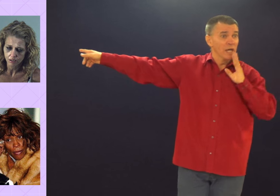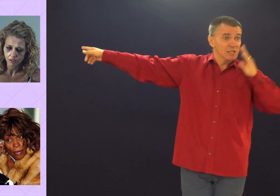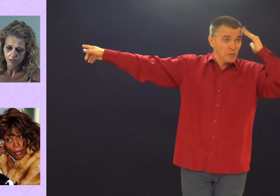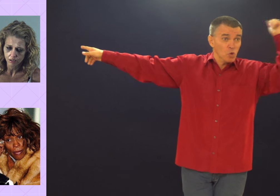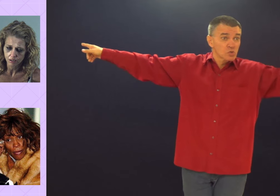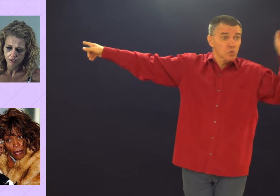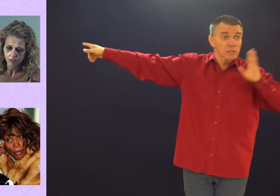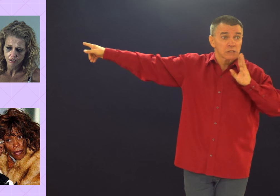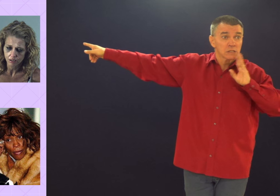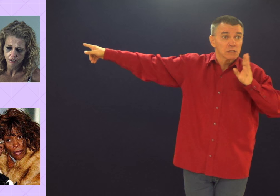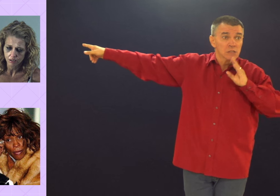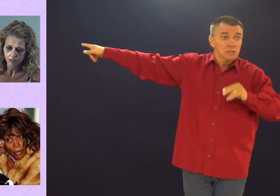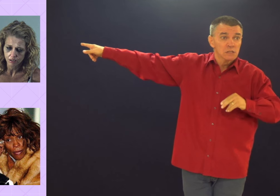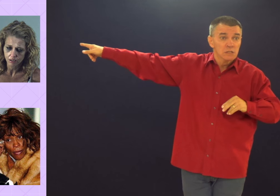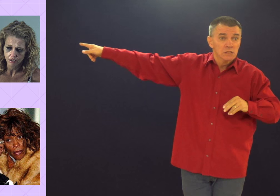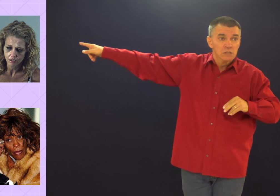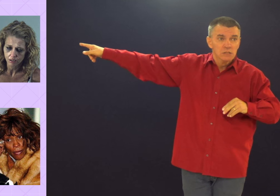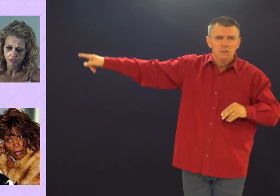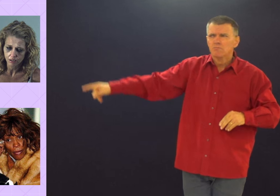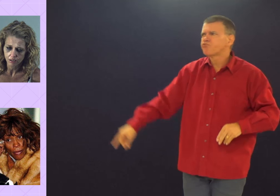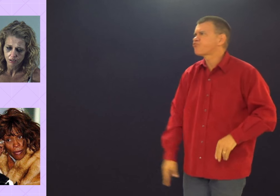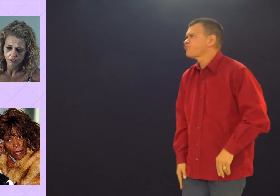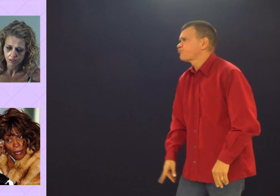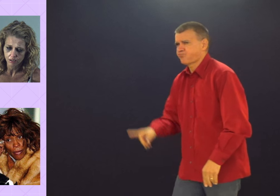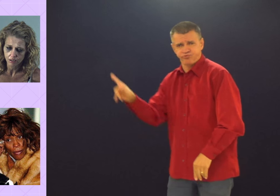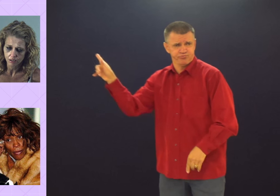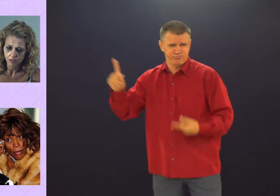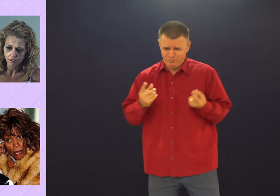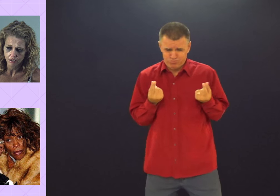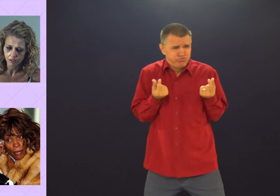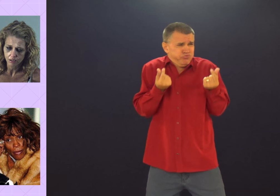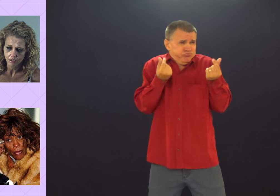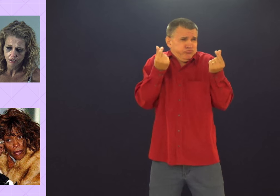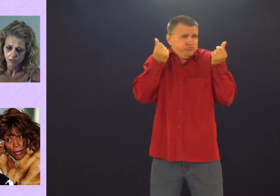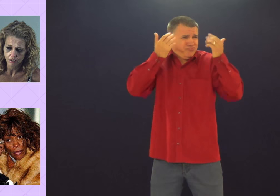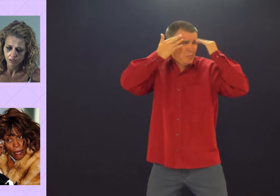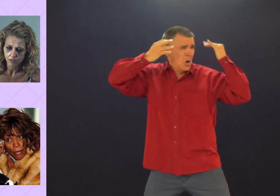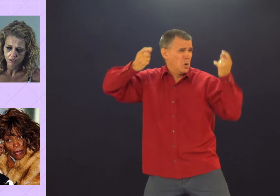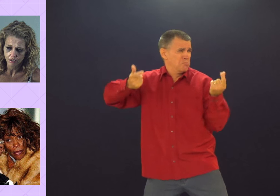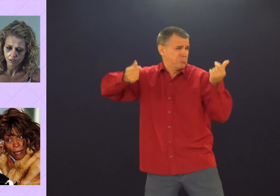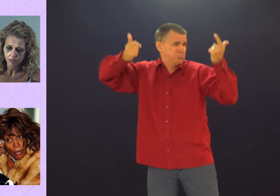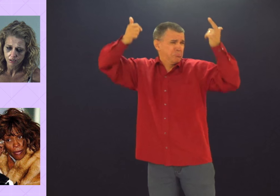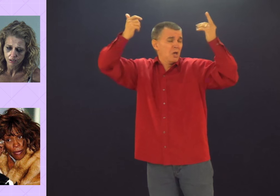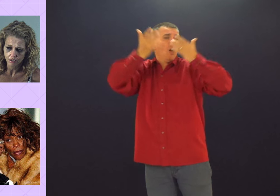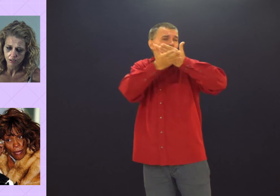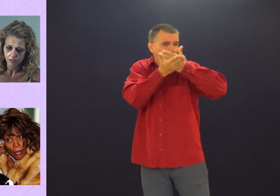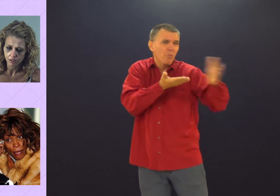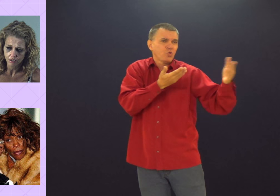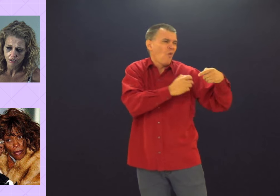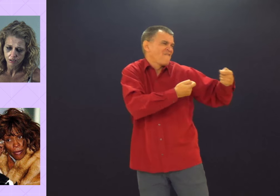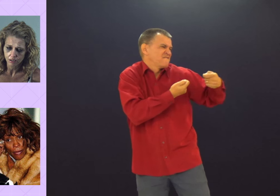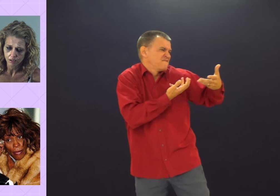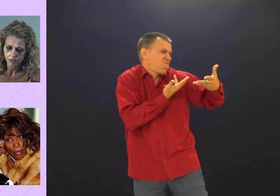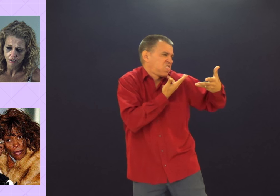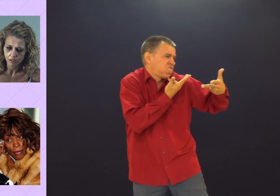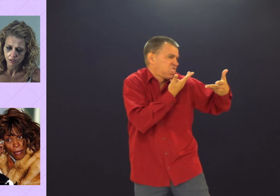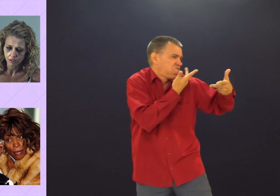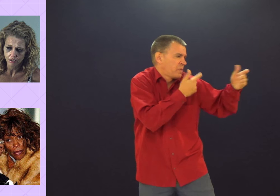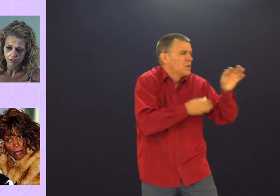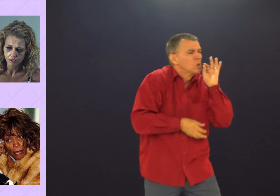Conhecem? Famosas mulheres. Nossa. Uma mulher que tinha posse. A mulher era rica. Mas